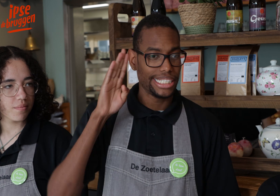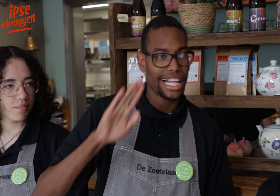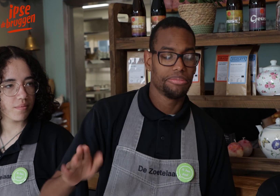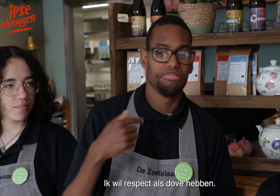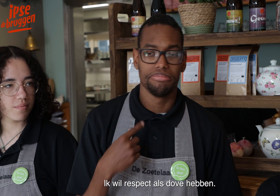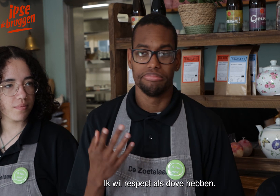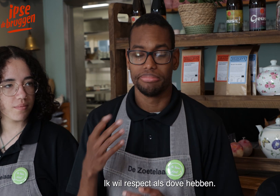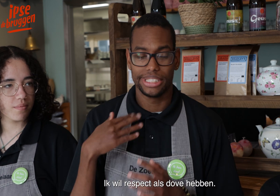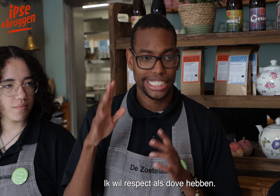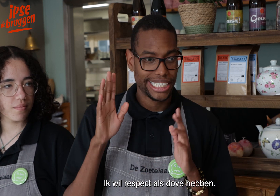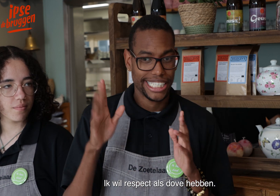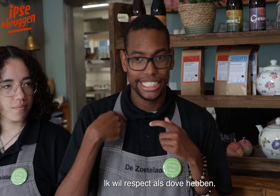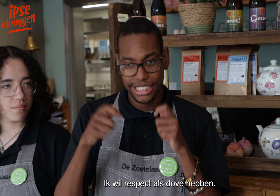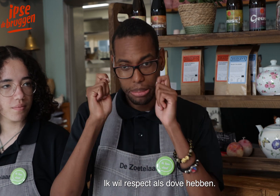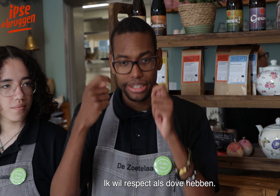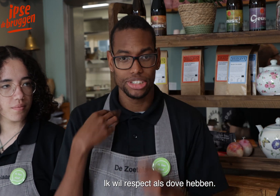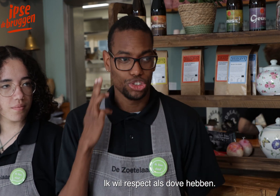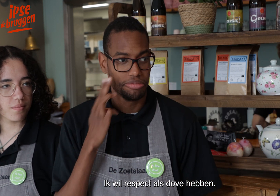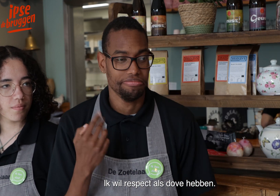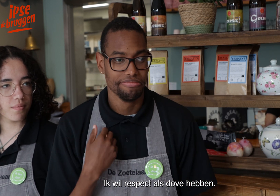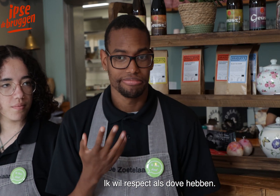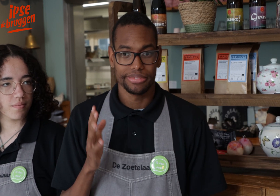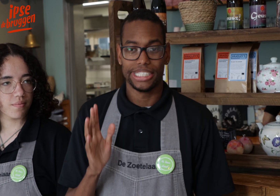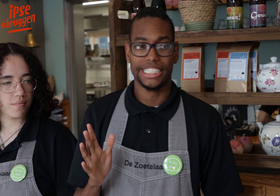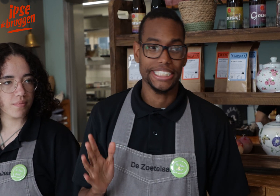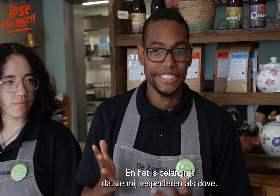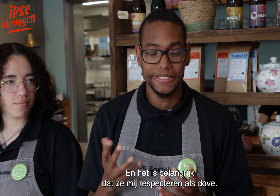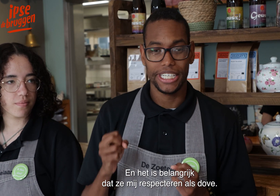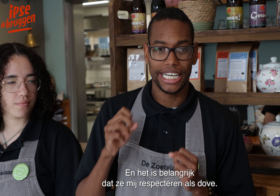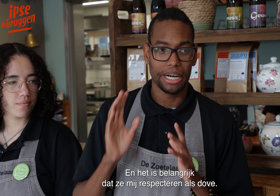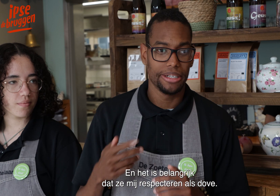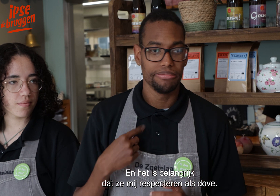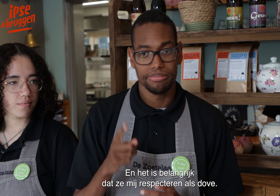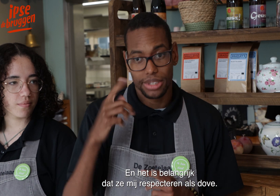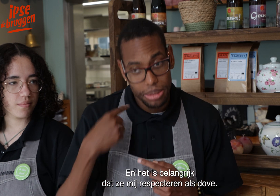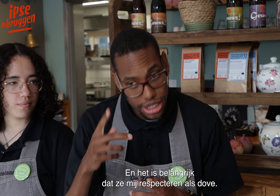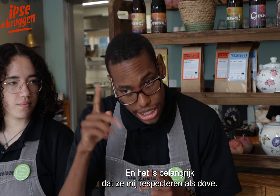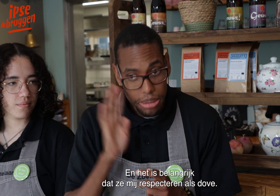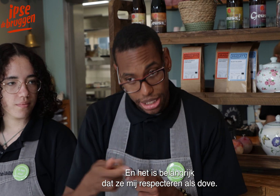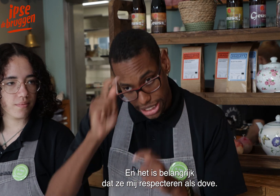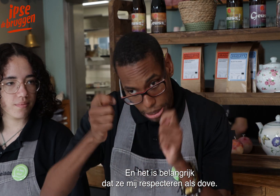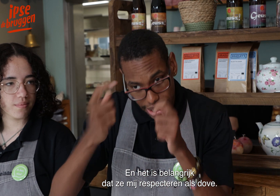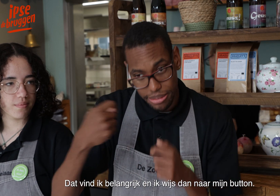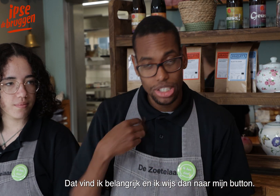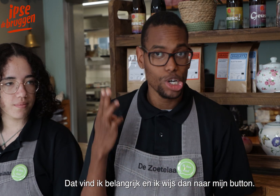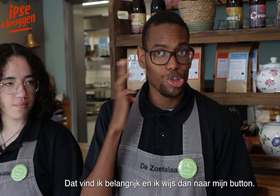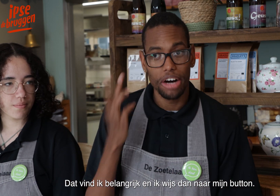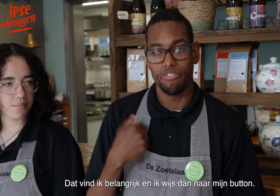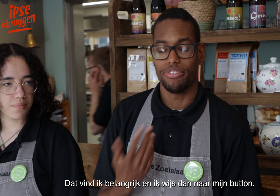negeren. Ik wil respect als dove hebben. En oké, en het is belangrijk dat ze mij respecteren als dove. Dat vind